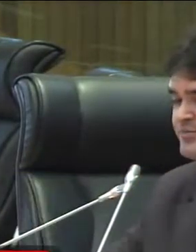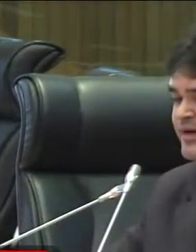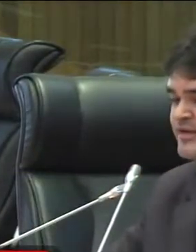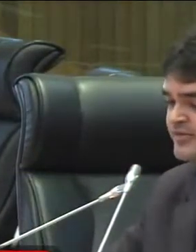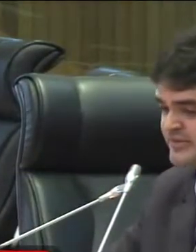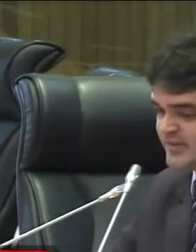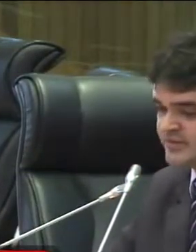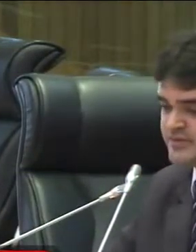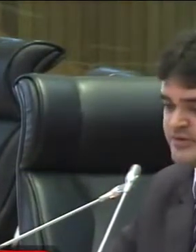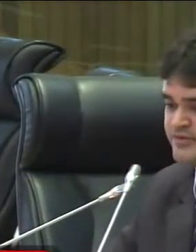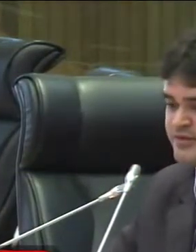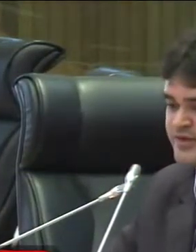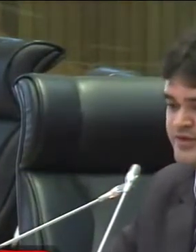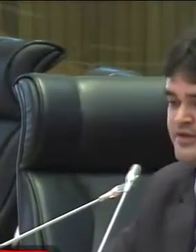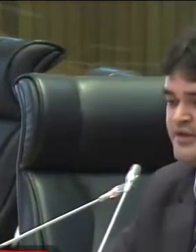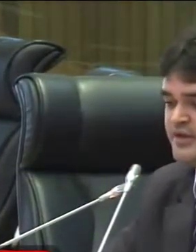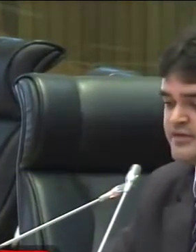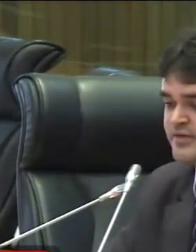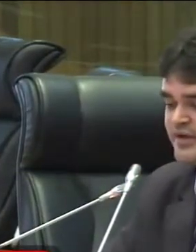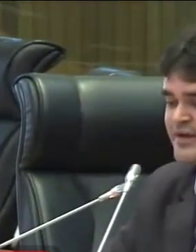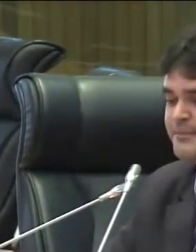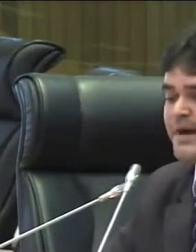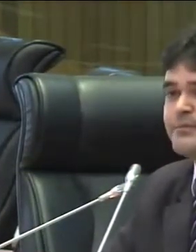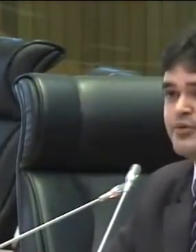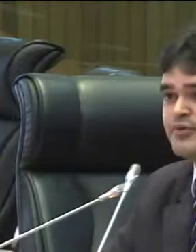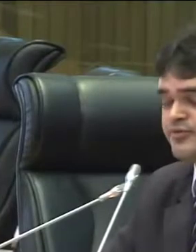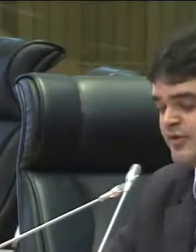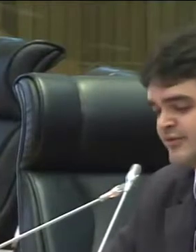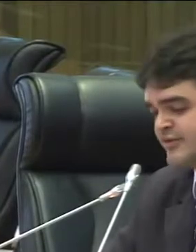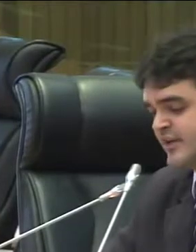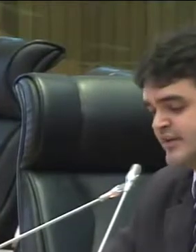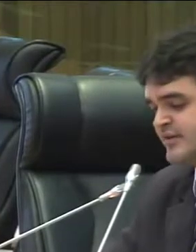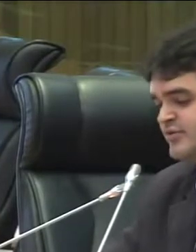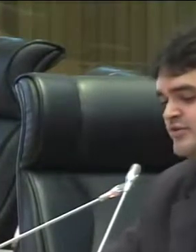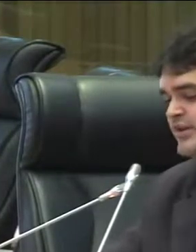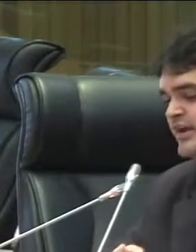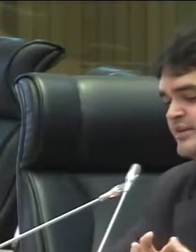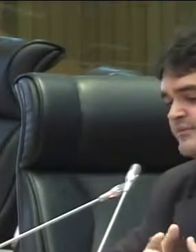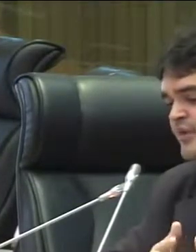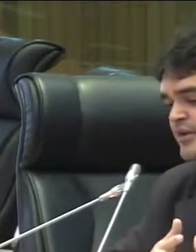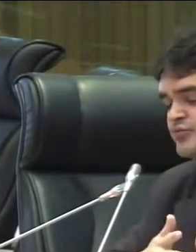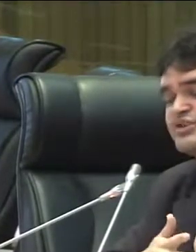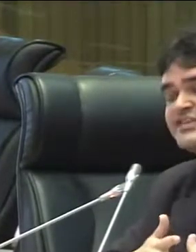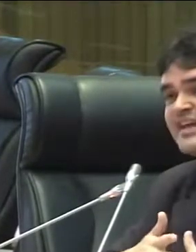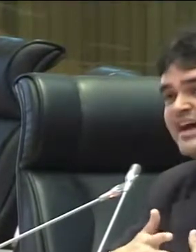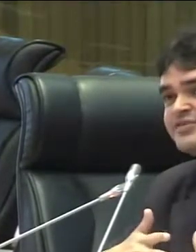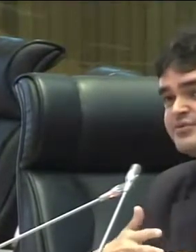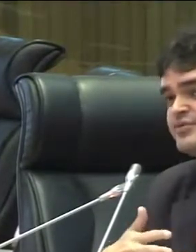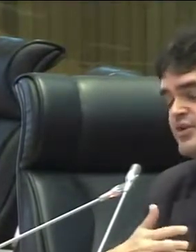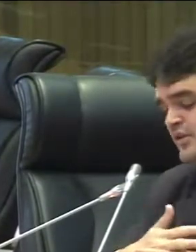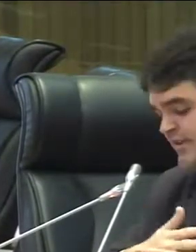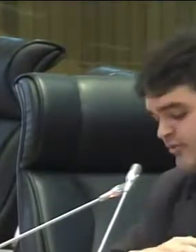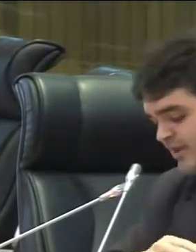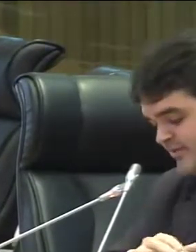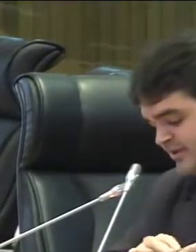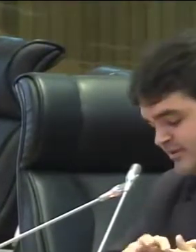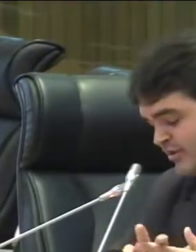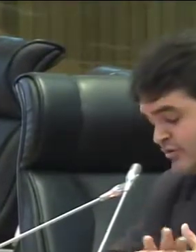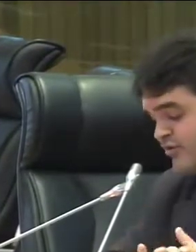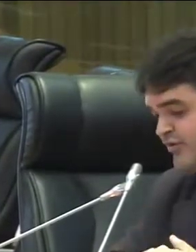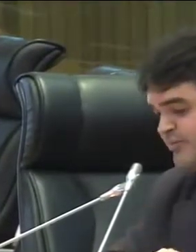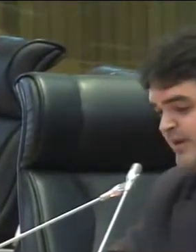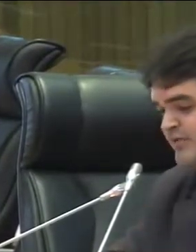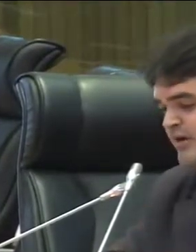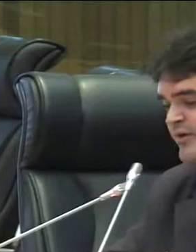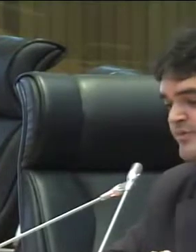certamente é no Maranhão inteiro. Então, venho aqui encampar apoio à Vossa Excelência quando trata do descaso da UEMA,